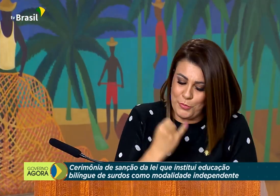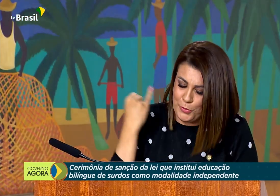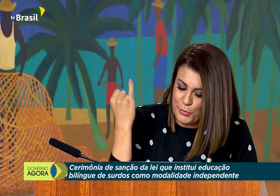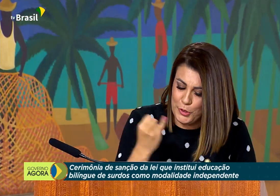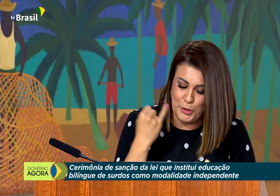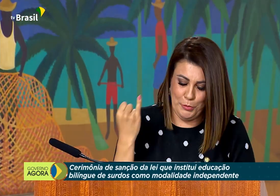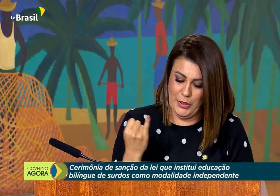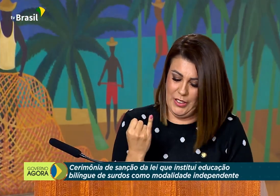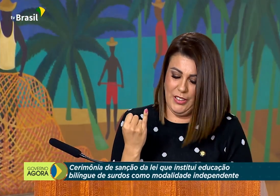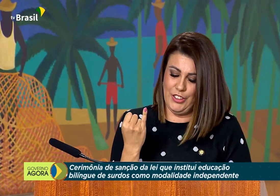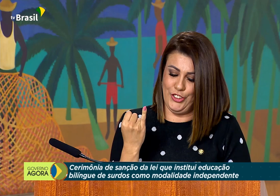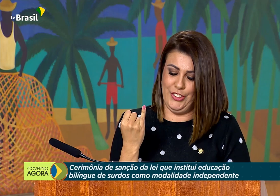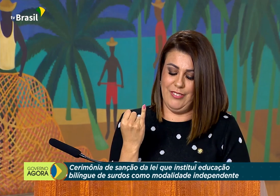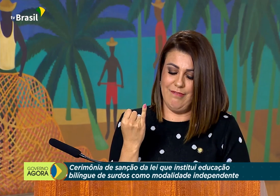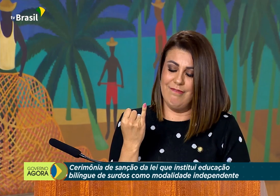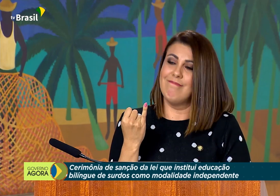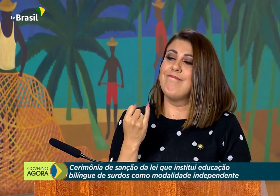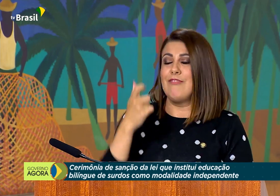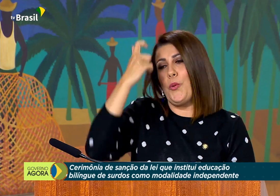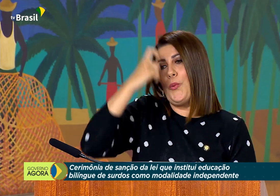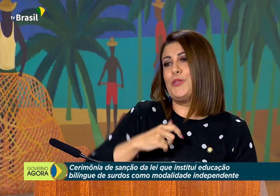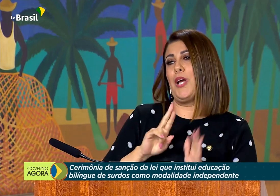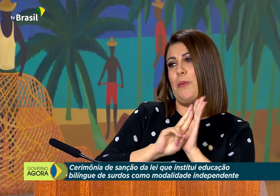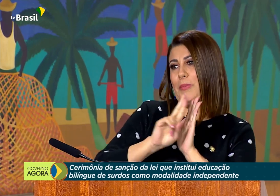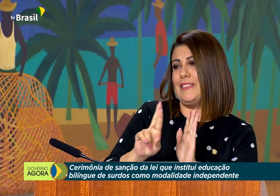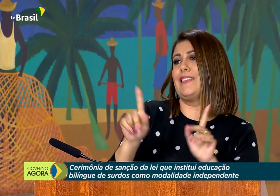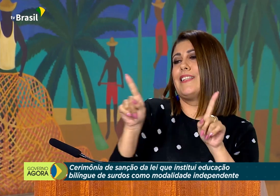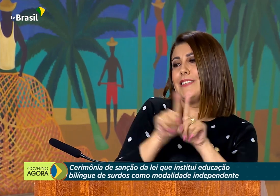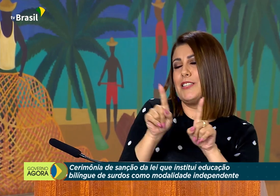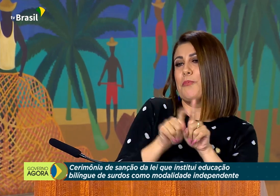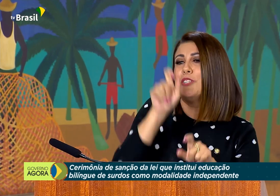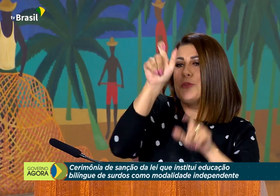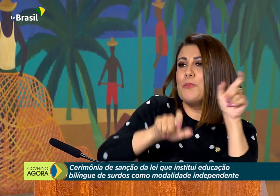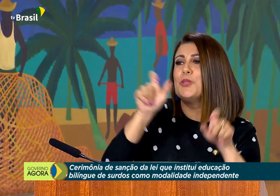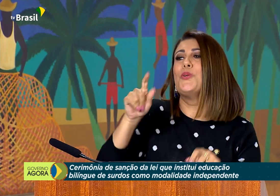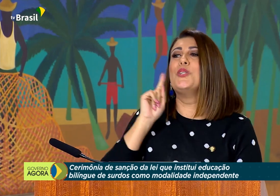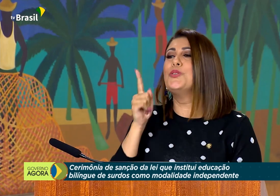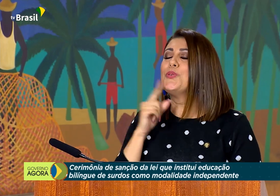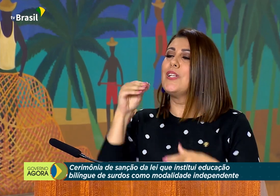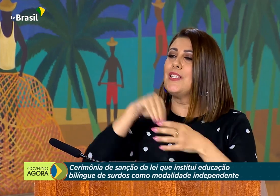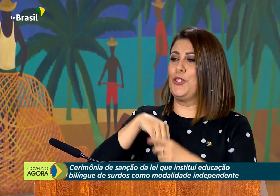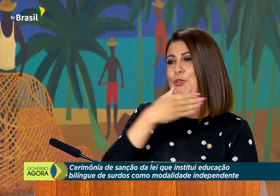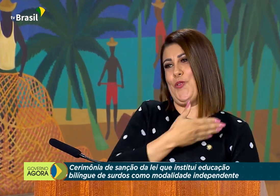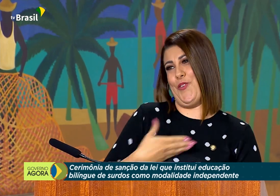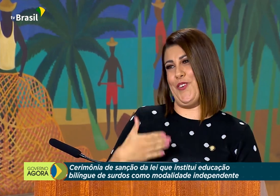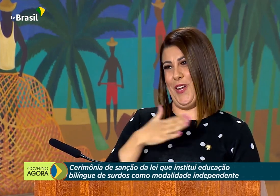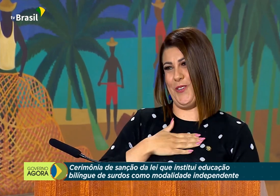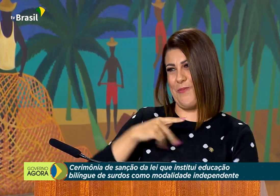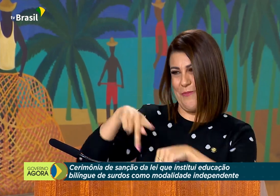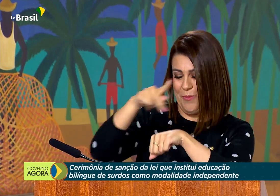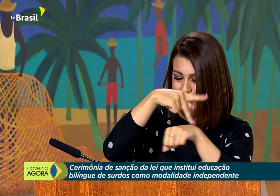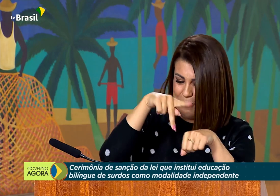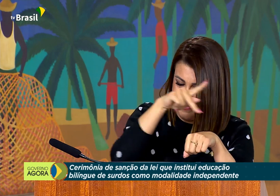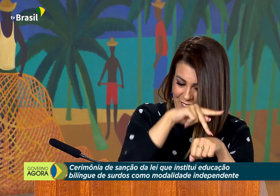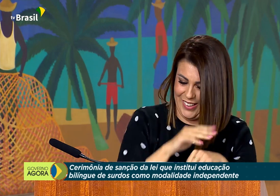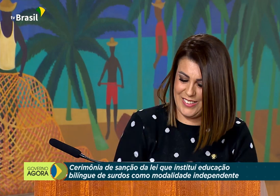ímpar para a comunidade surda. Eu, enquanto pessoa surda, representante da comunidade